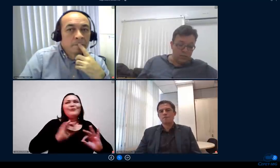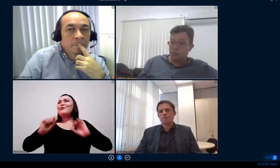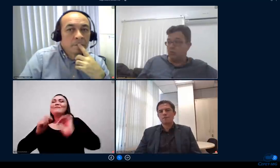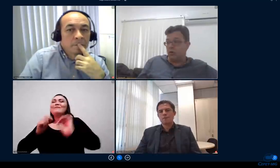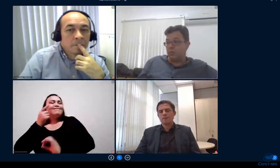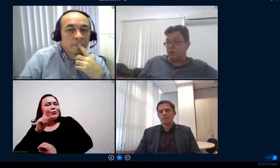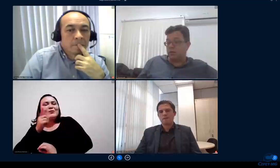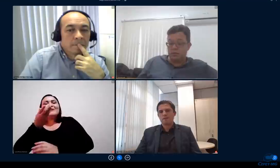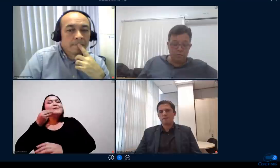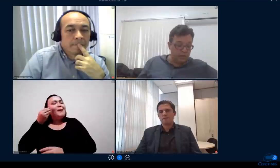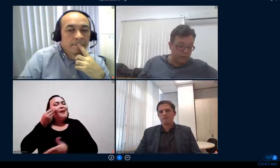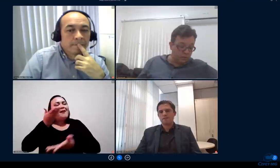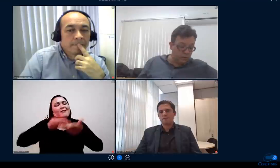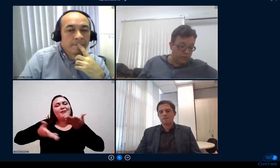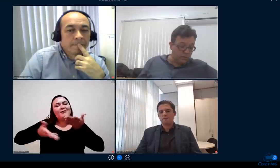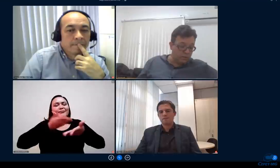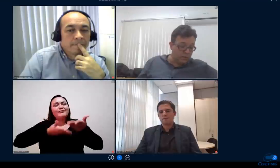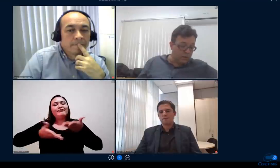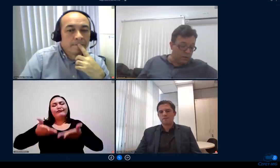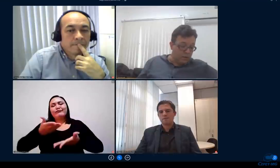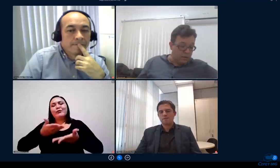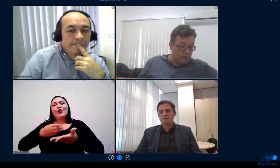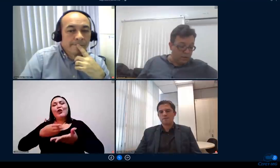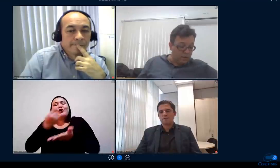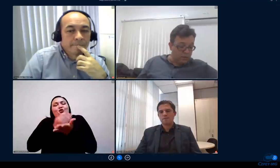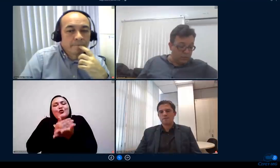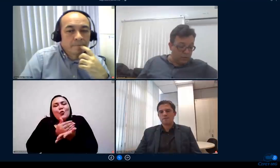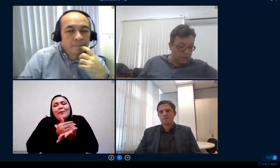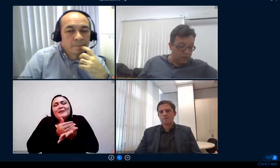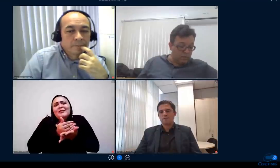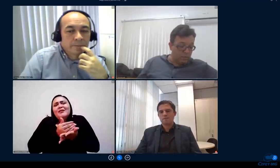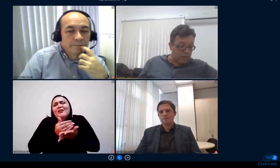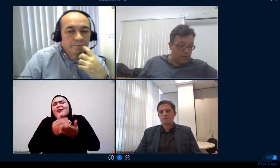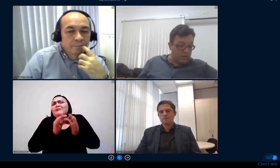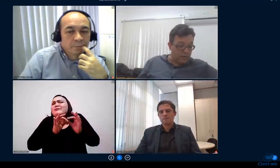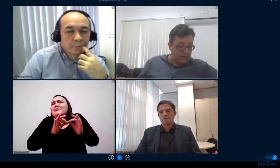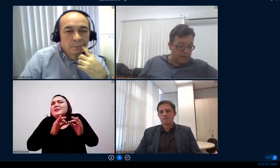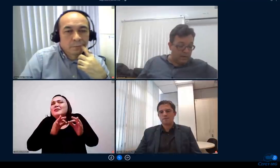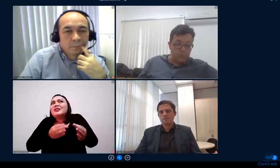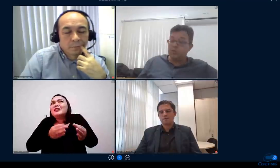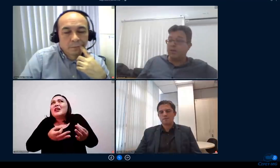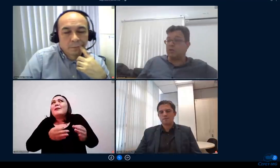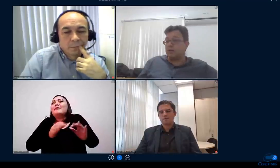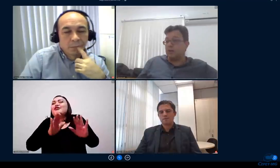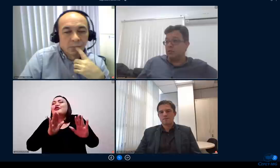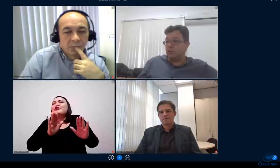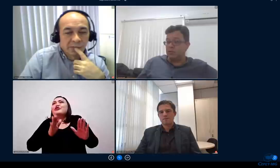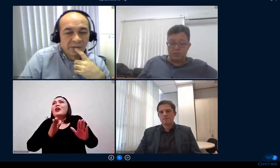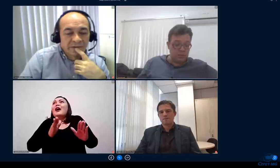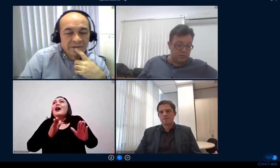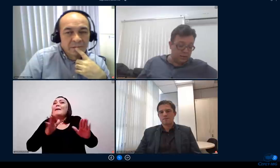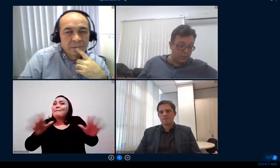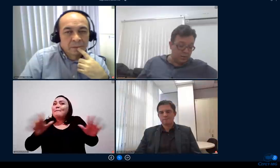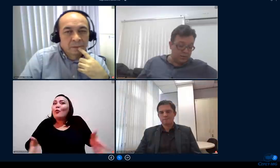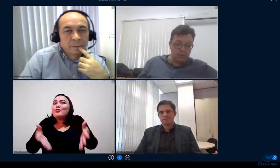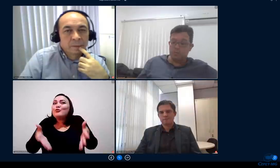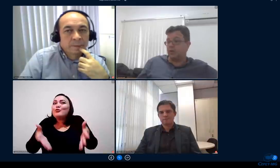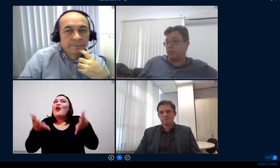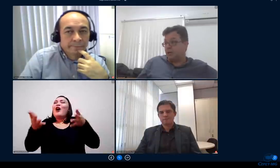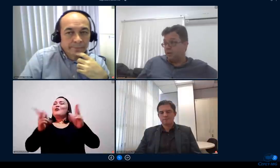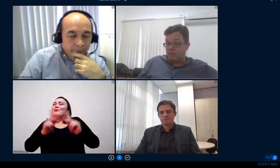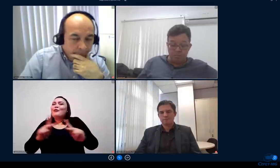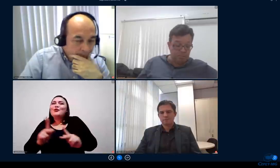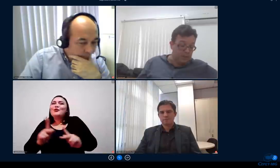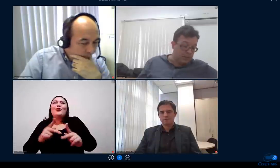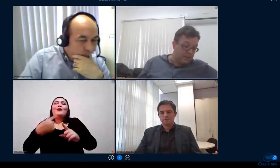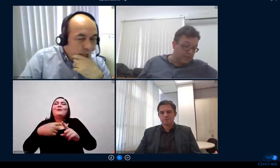começamos isso de forma despretensiosa e isso tem motivado bastante os professores que tendo bastante